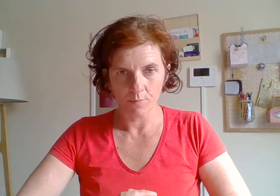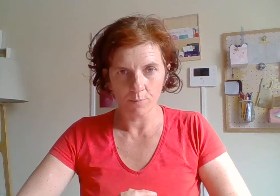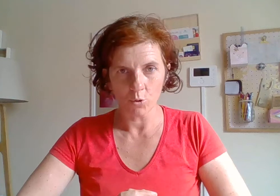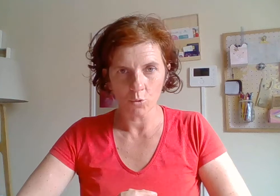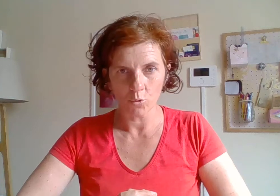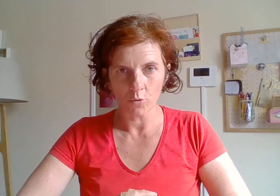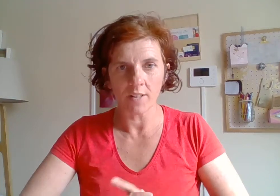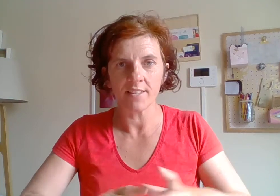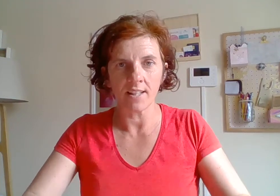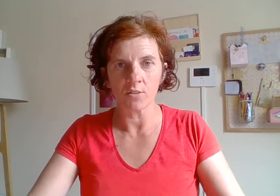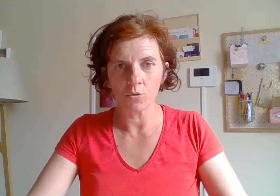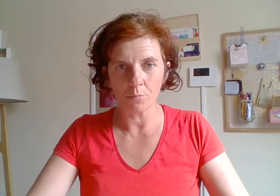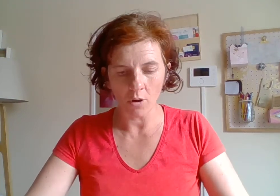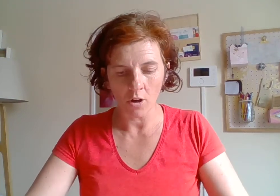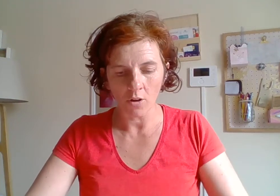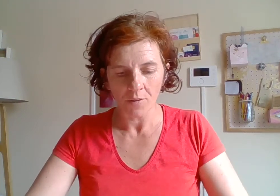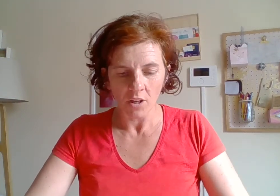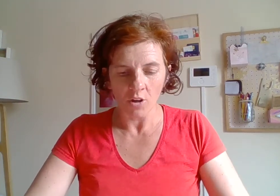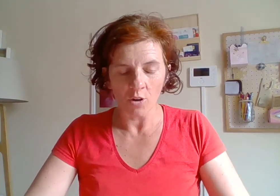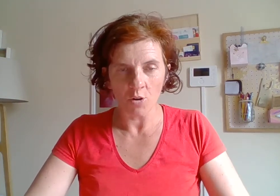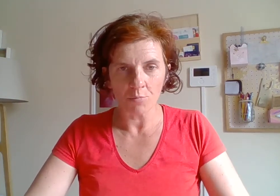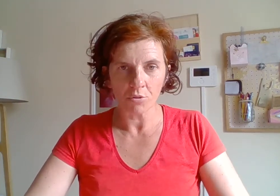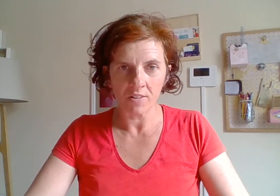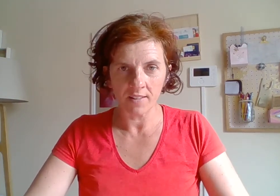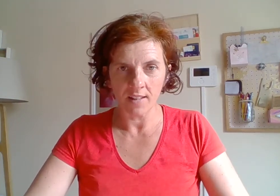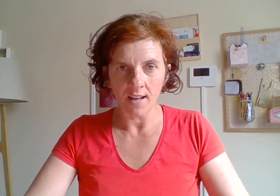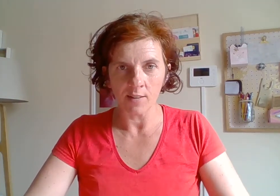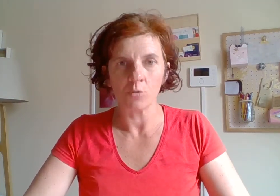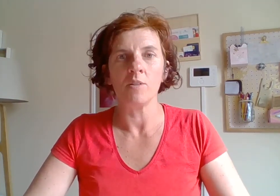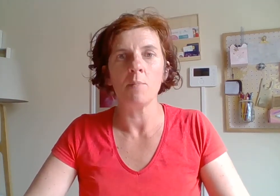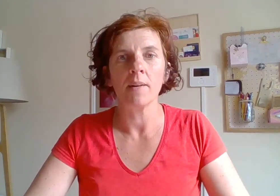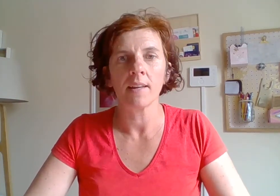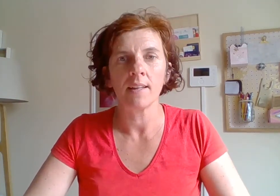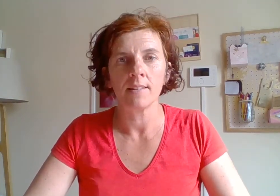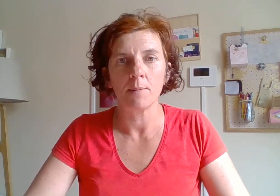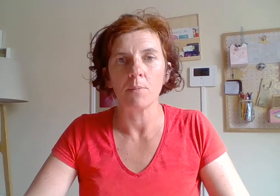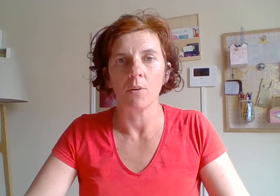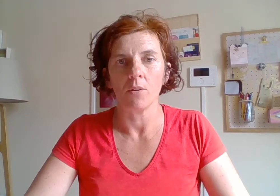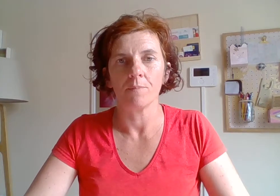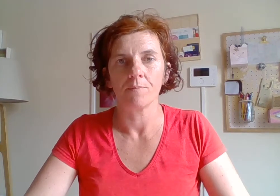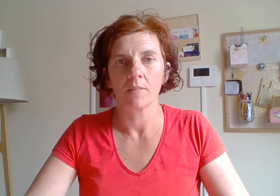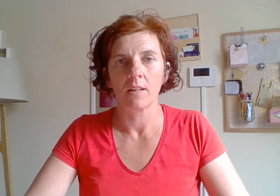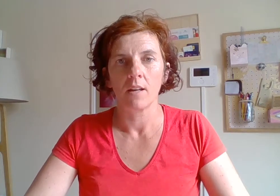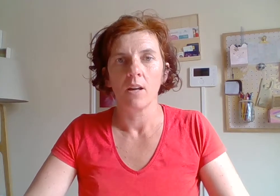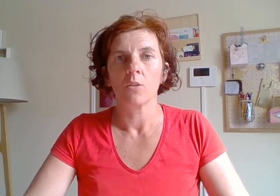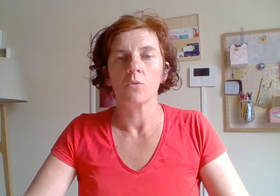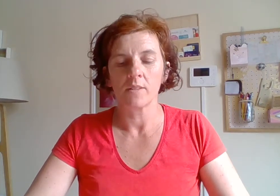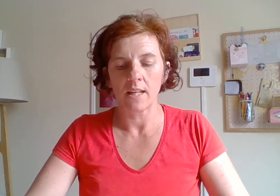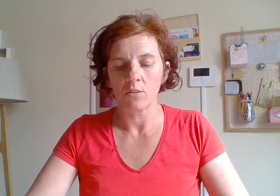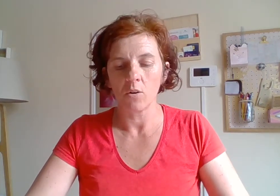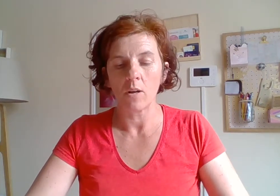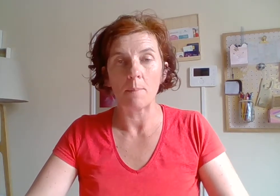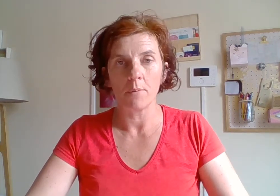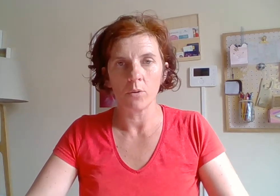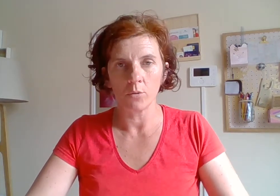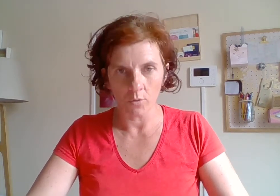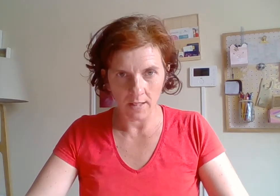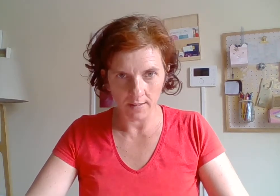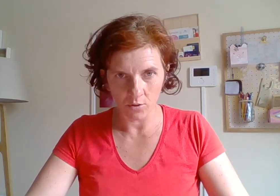Bonjour, voici un support pour t'aider à te libérer des peurs. Concernant la peur du regard des